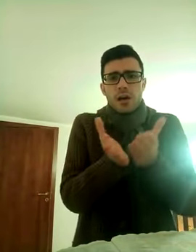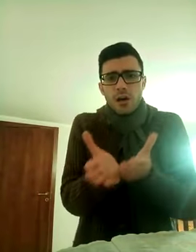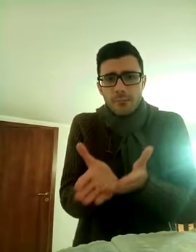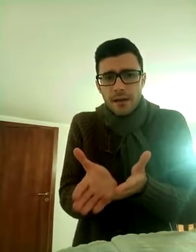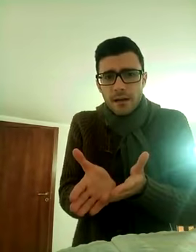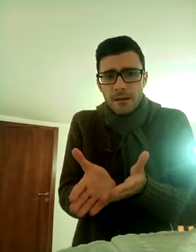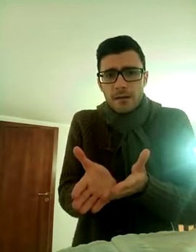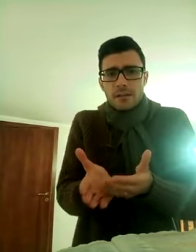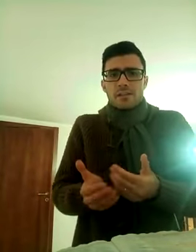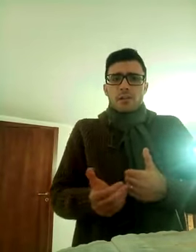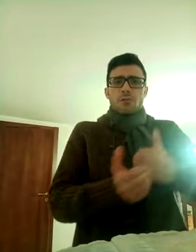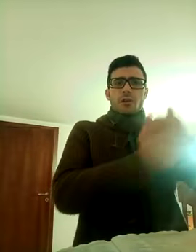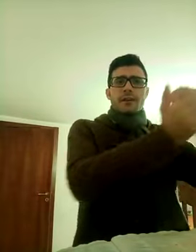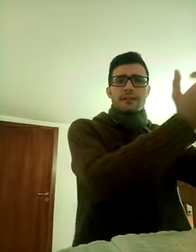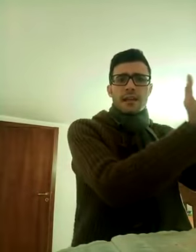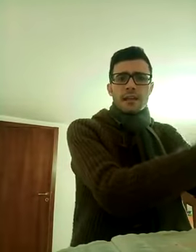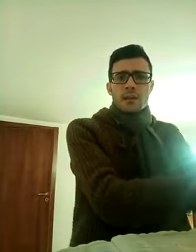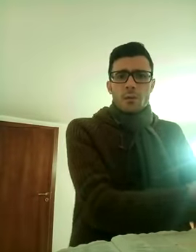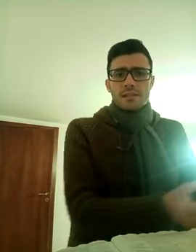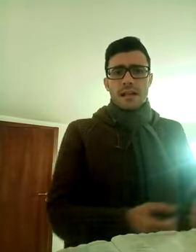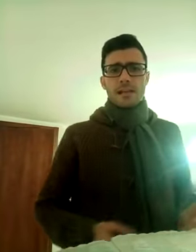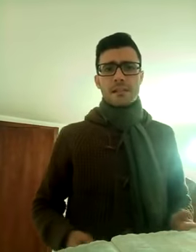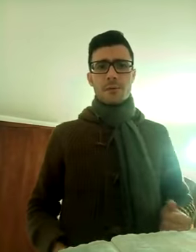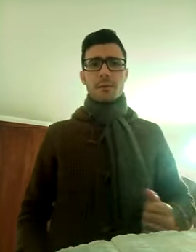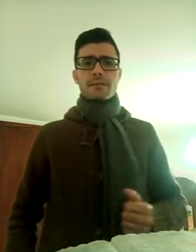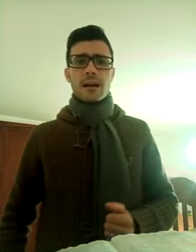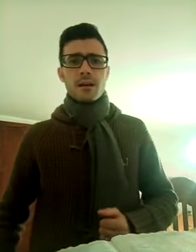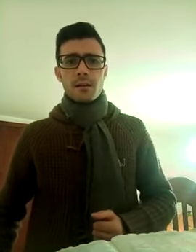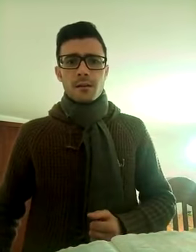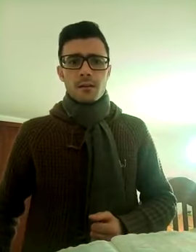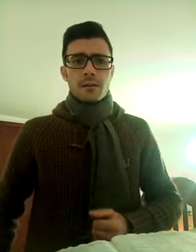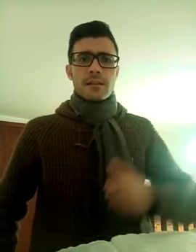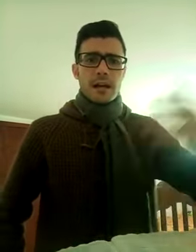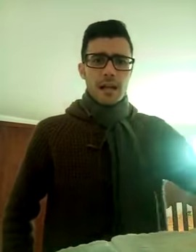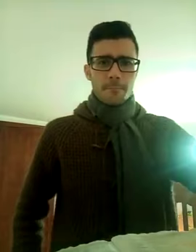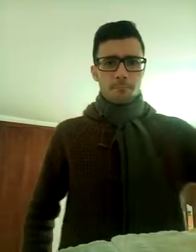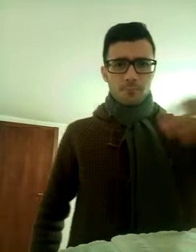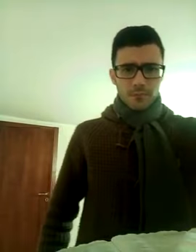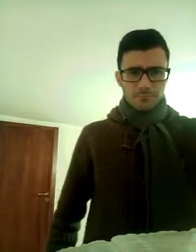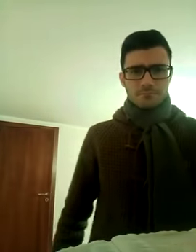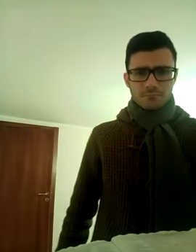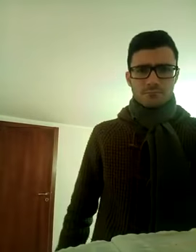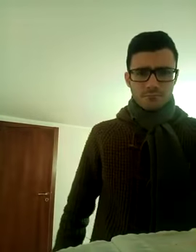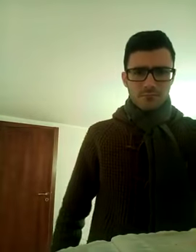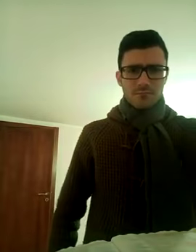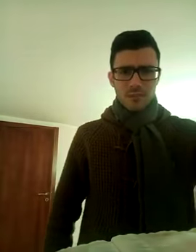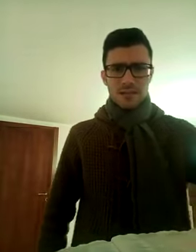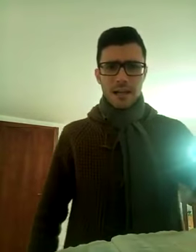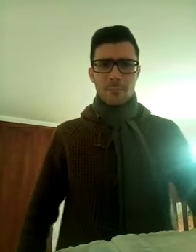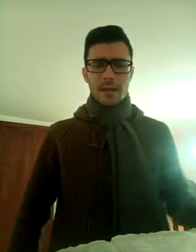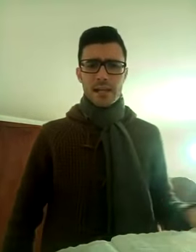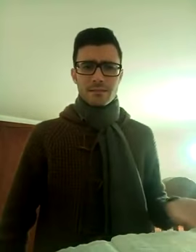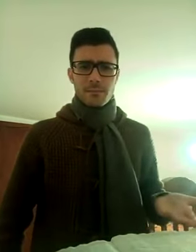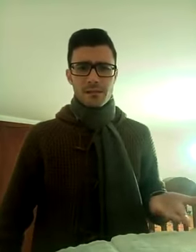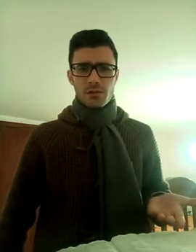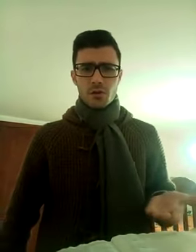opera, disse io voglio vendere queste case di proprietà, darle per le altre persone,